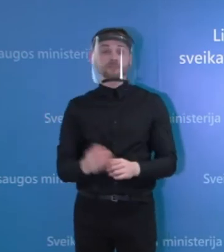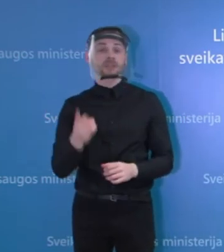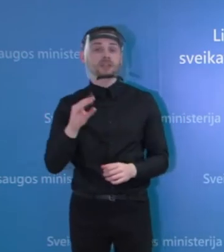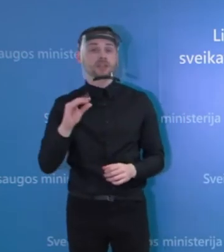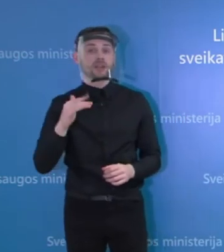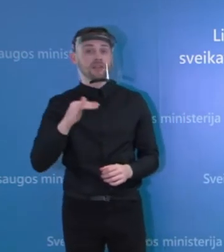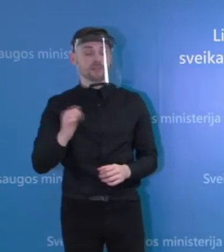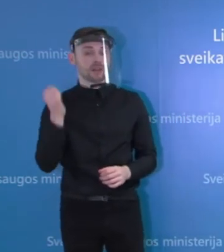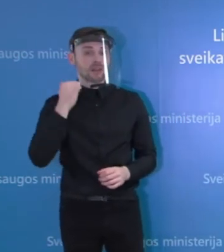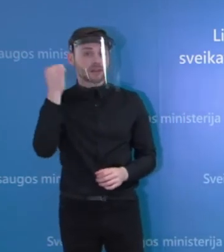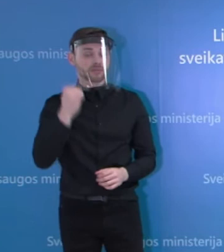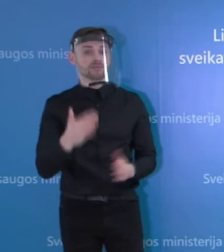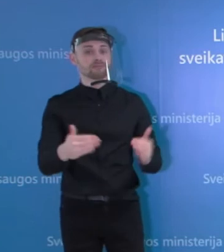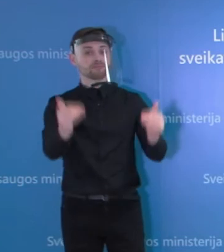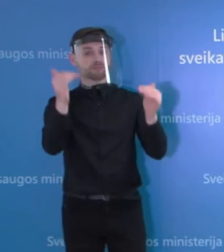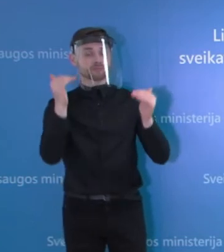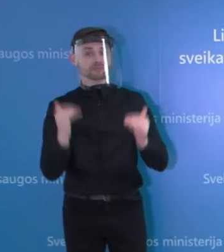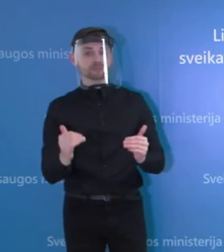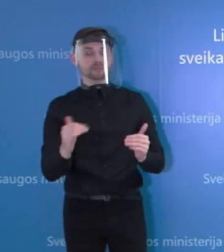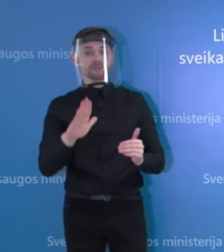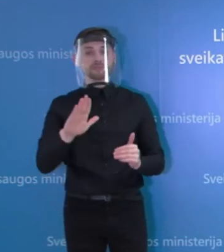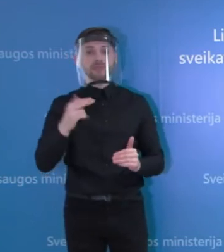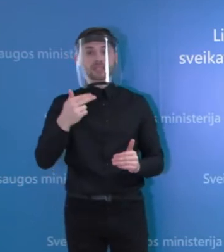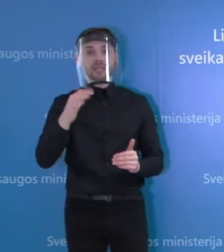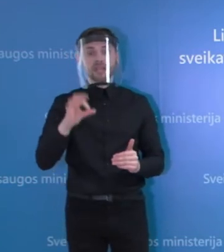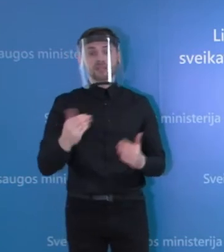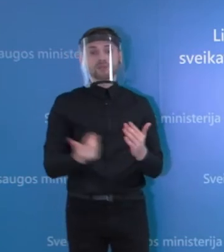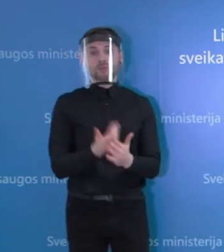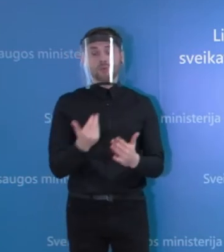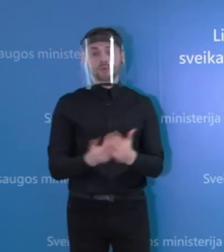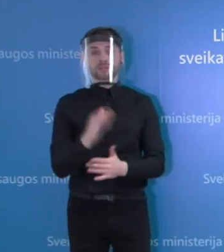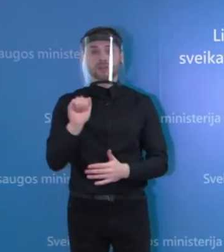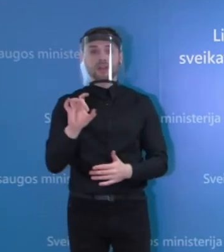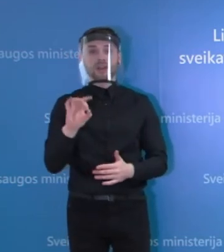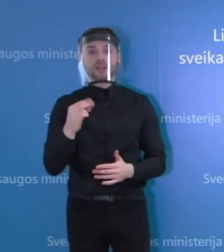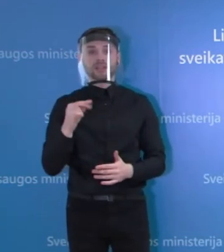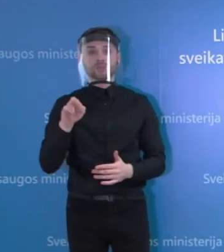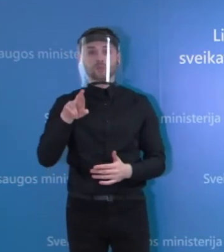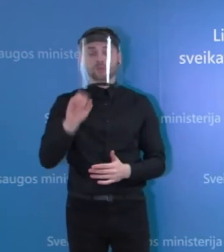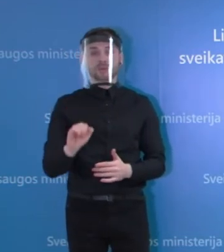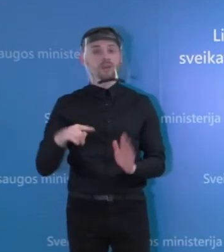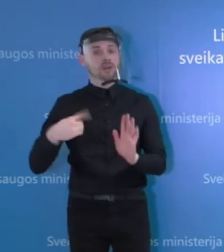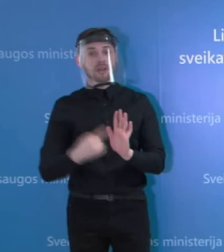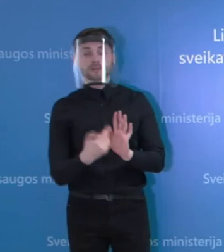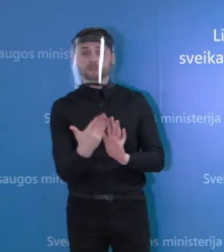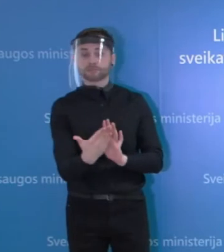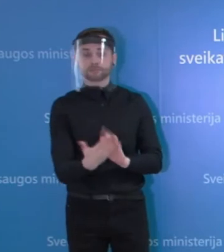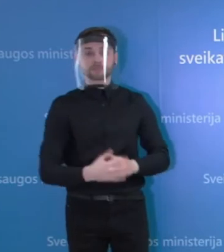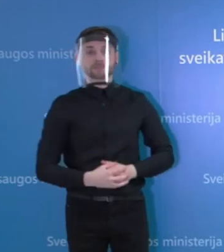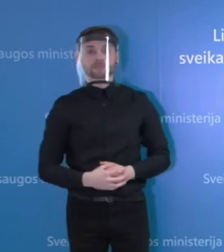Delfi už klausimus, toliau jungėmės prie Banas naujienų agentūros redakcijos ir laukiame klausimų.